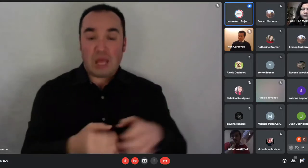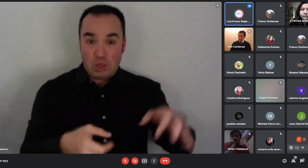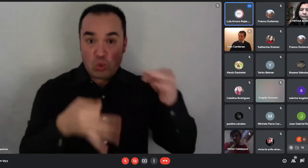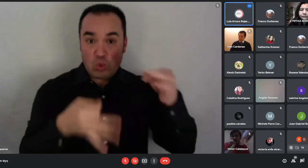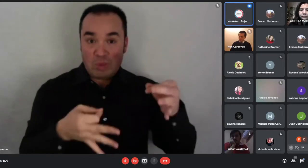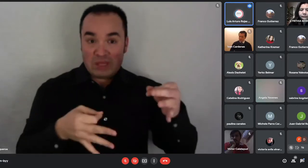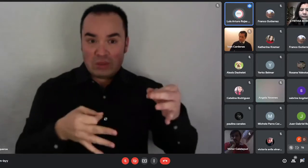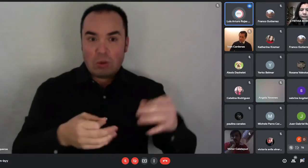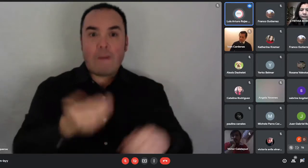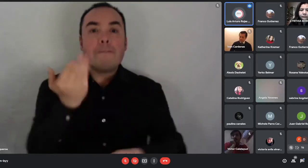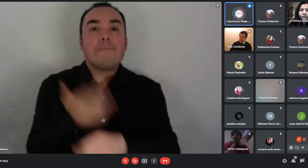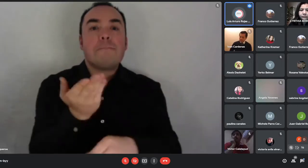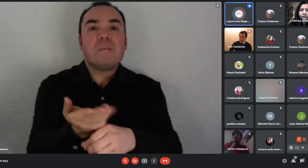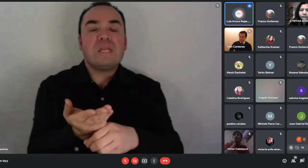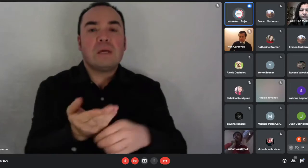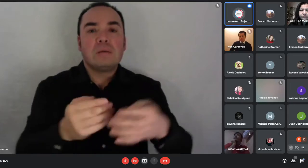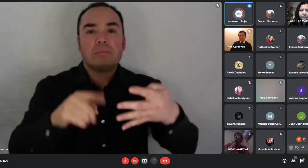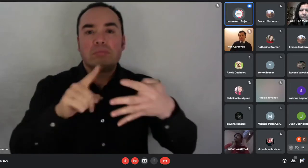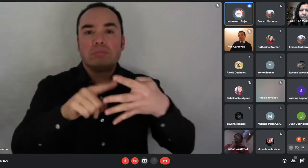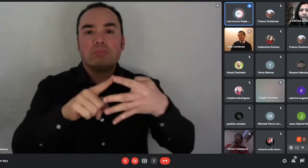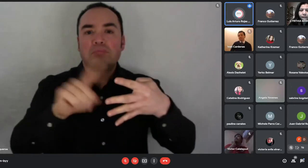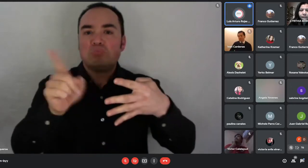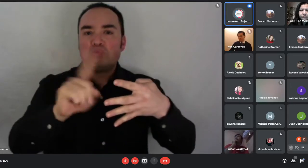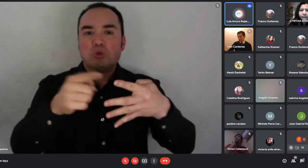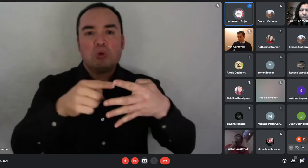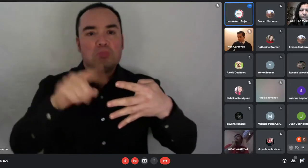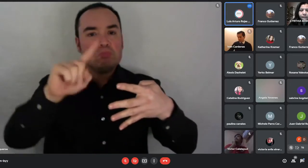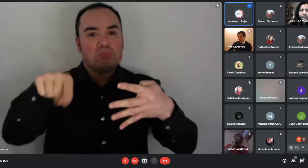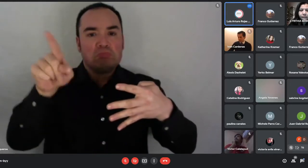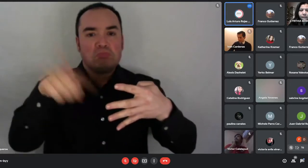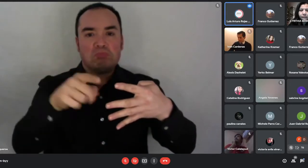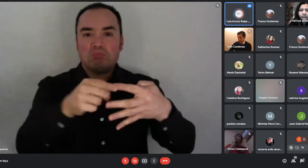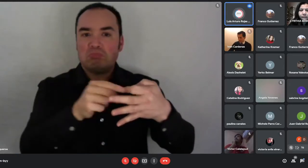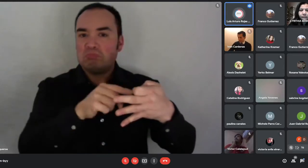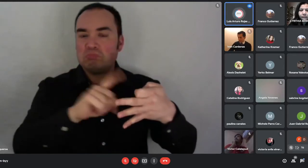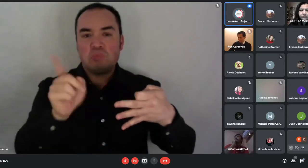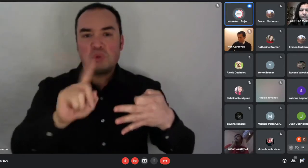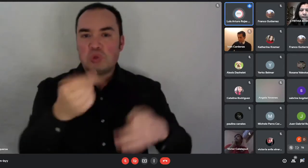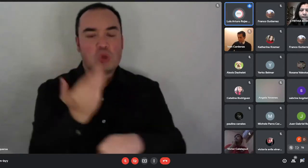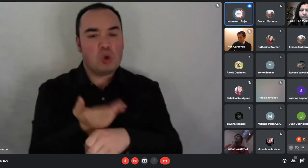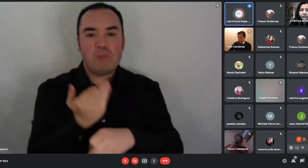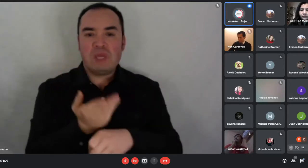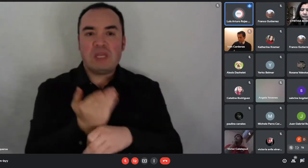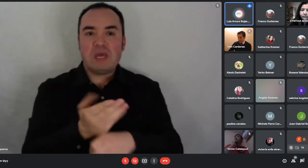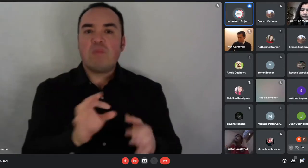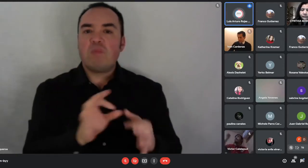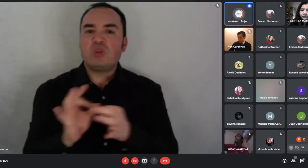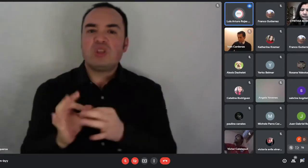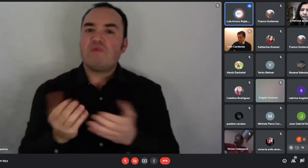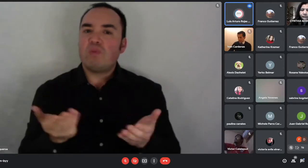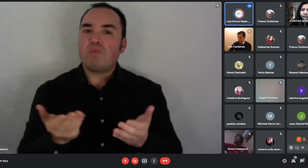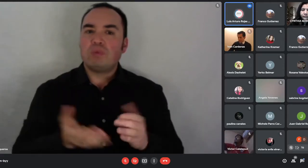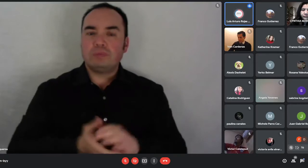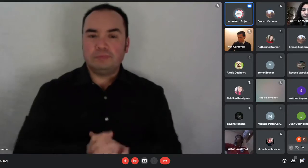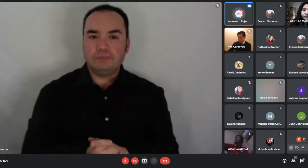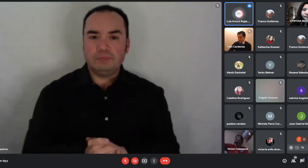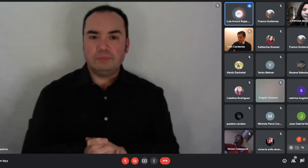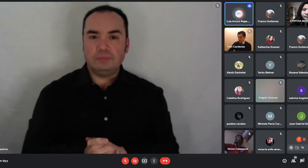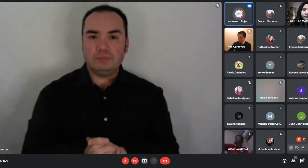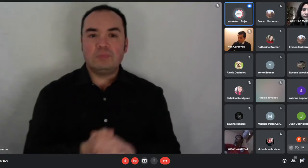crédito hipotecario por razones sanitarias, más que nada, para evitar que la gente tenga que ir a hacer la fila al